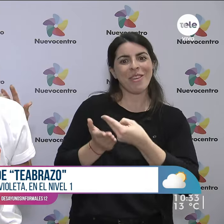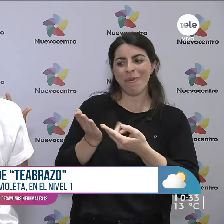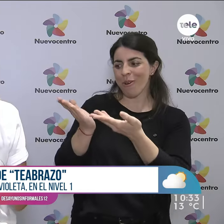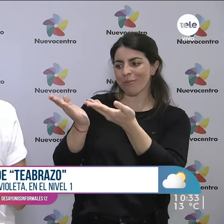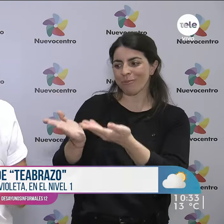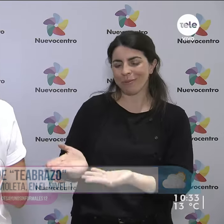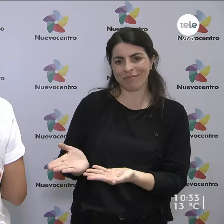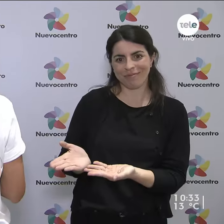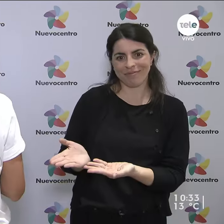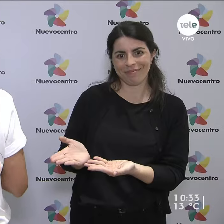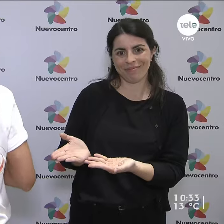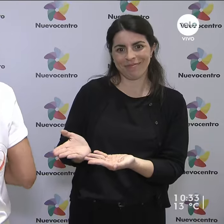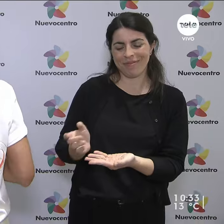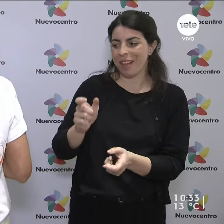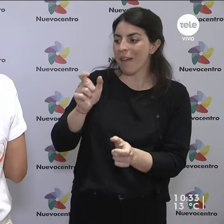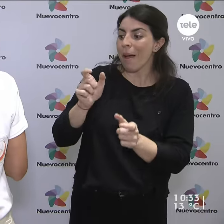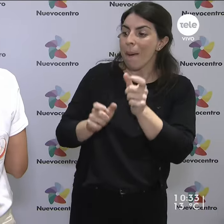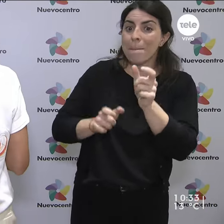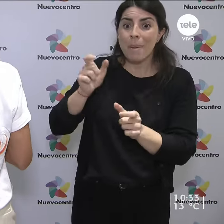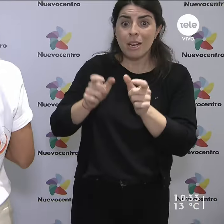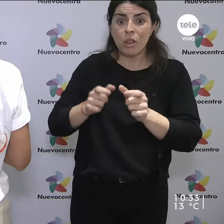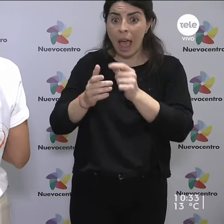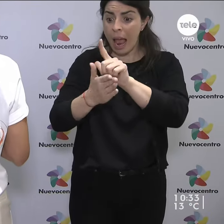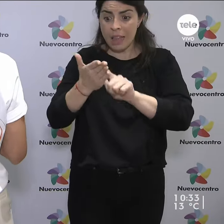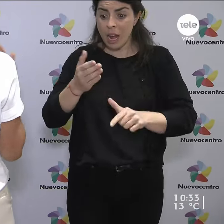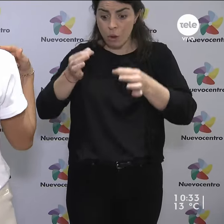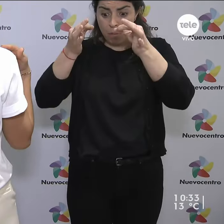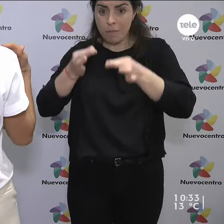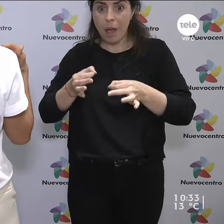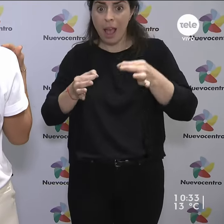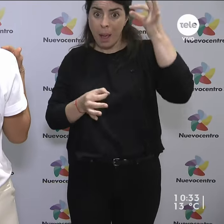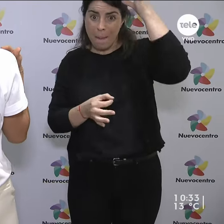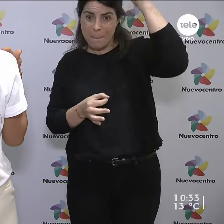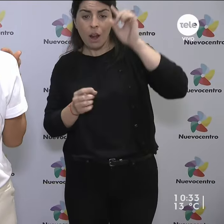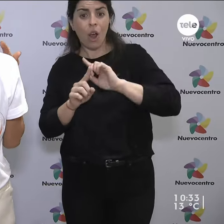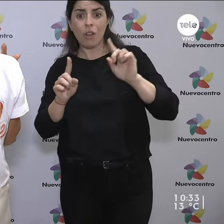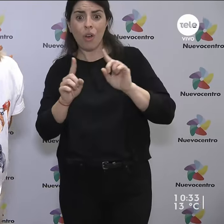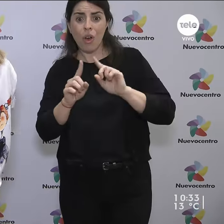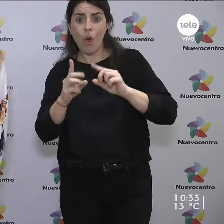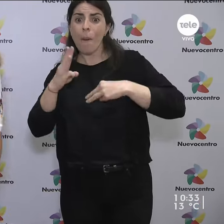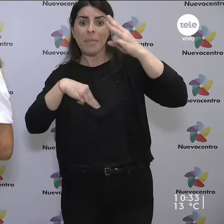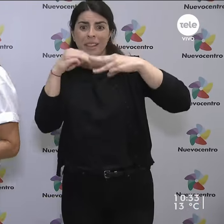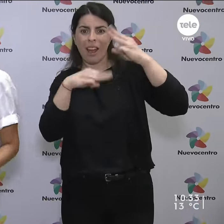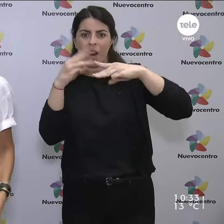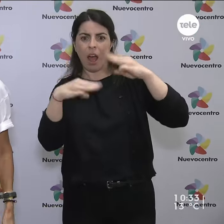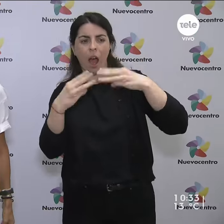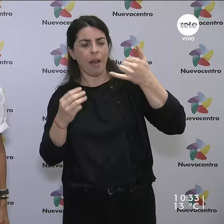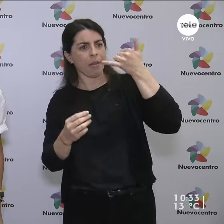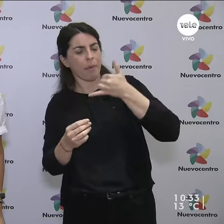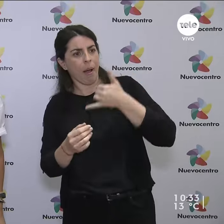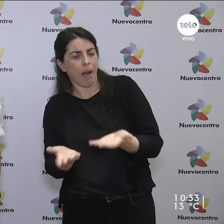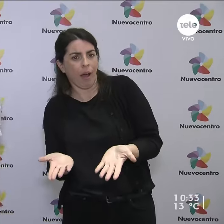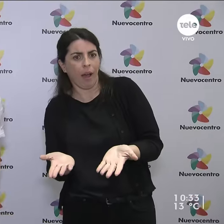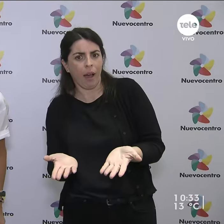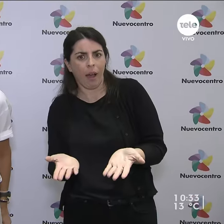lo que muestra es una persona que está literalmente tomándole el pelo. Esto es lo que entiende una persona con autismo cuando le